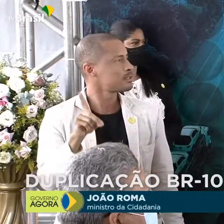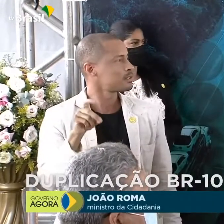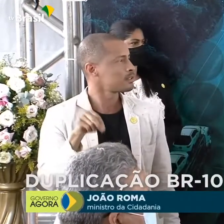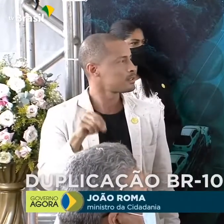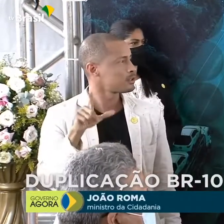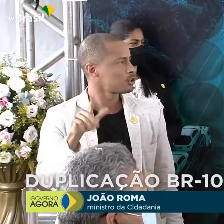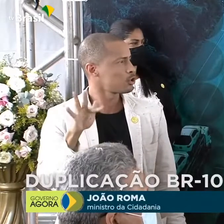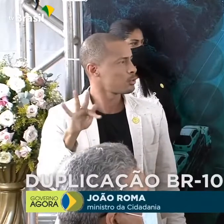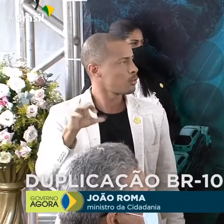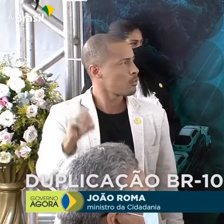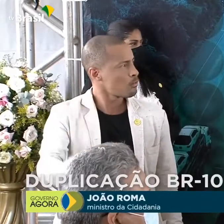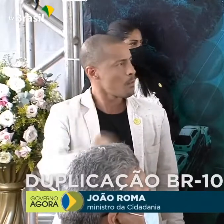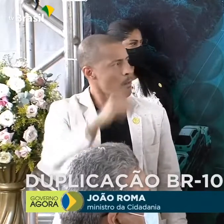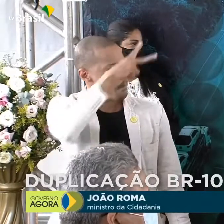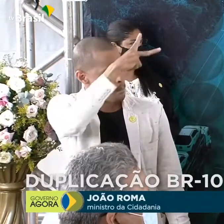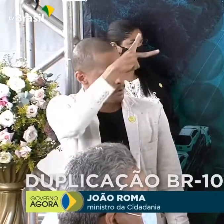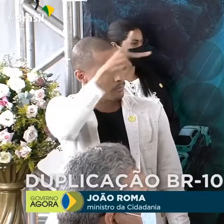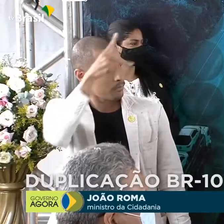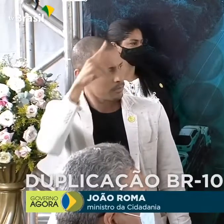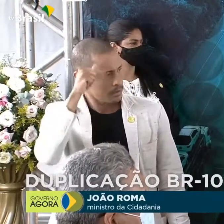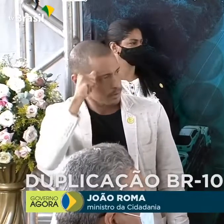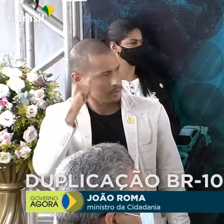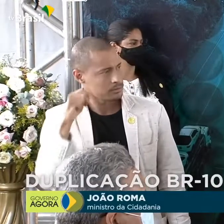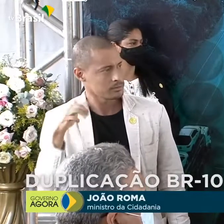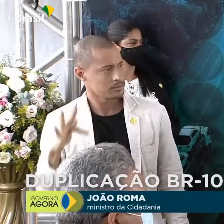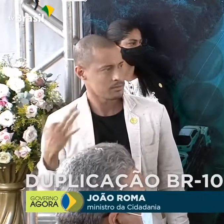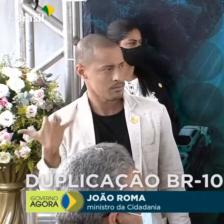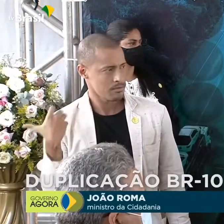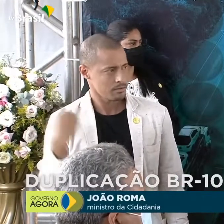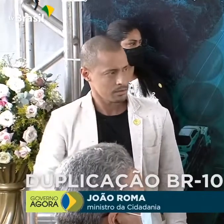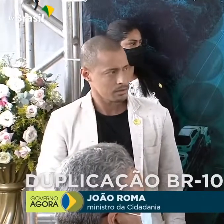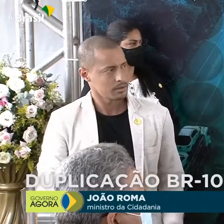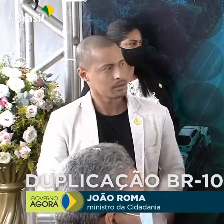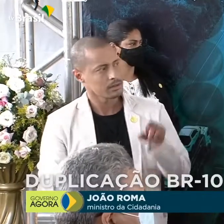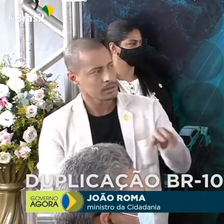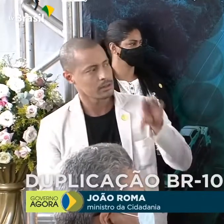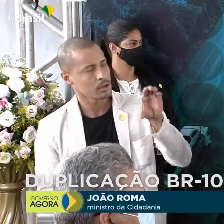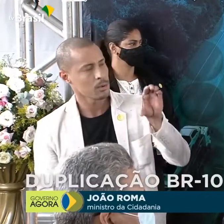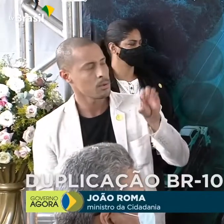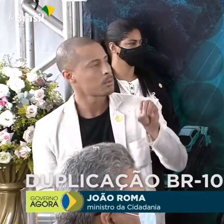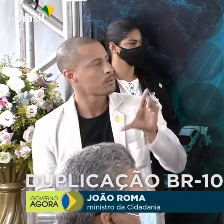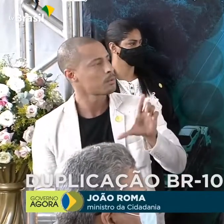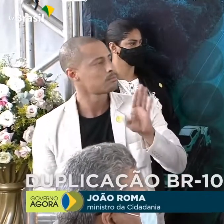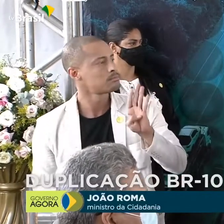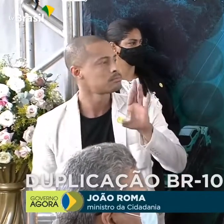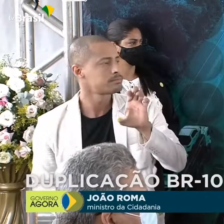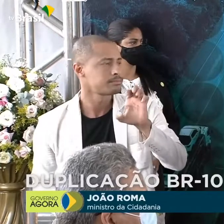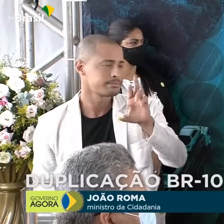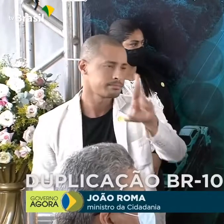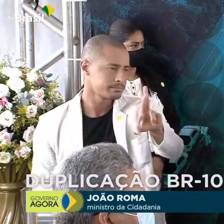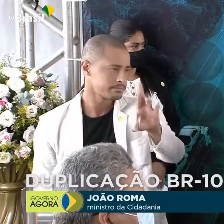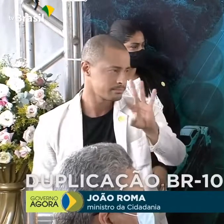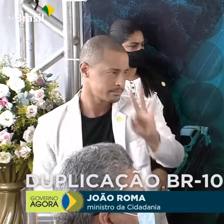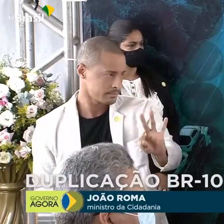prefeito de Feira de Santana, Colbert Martins, presidente, com quem,